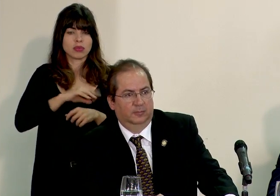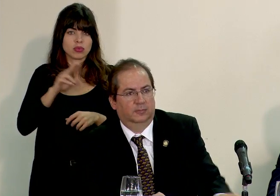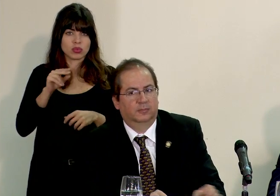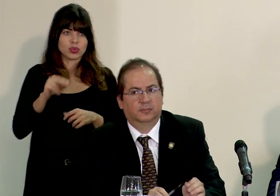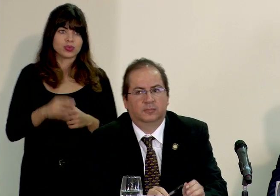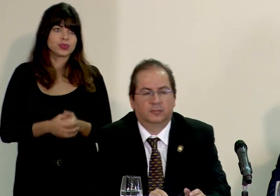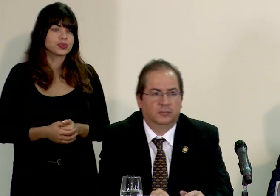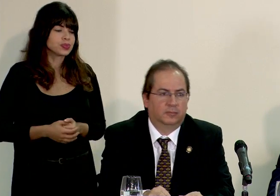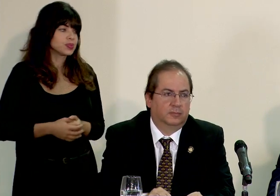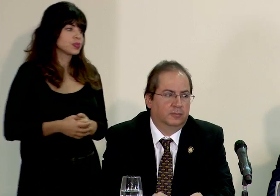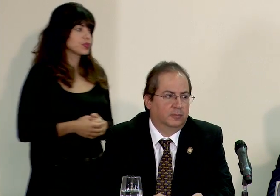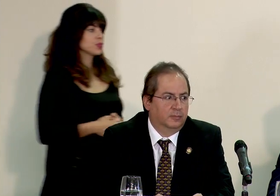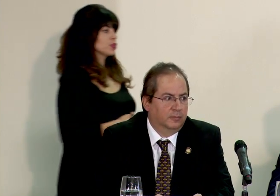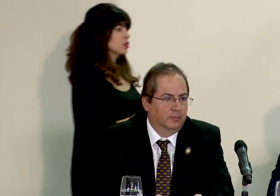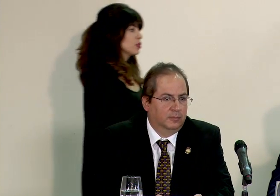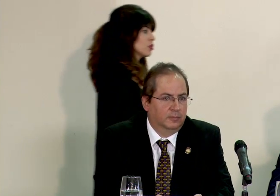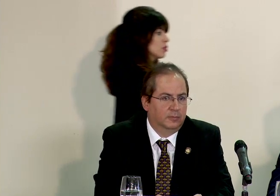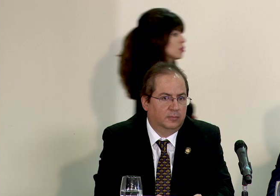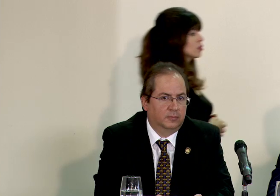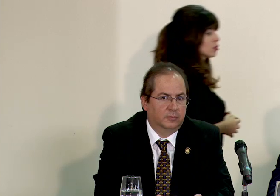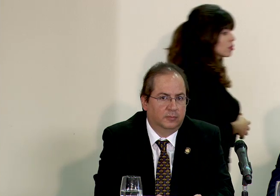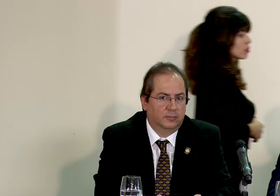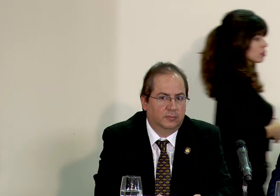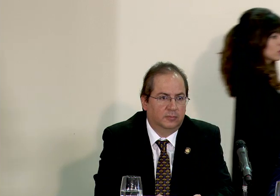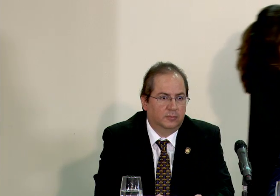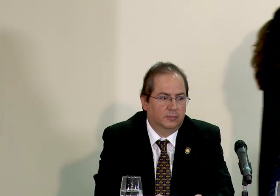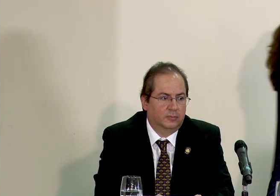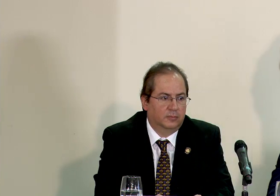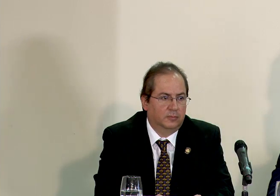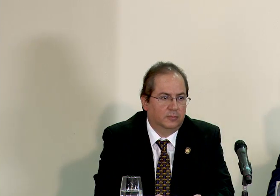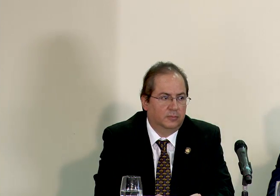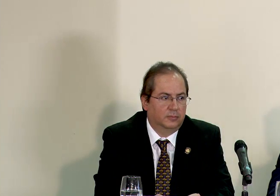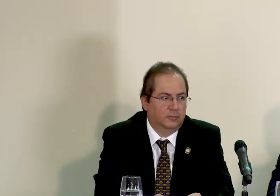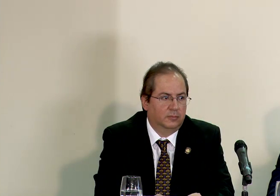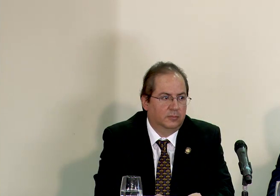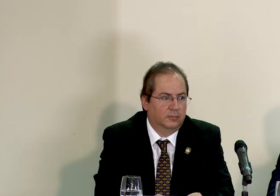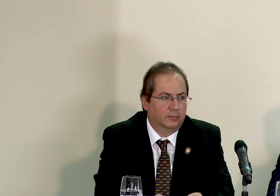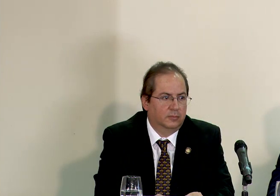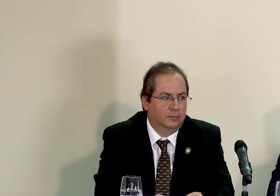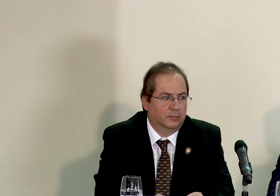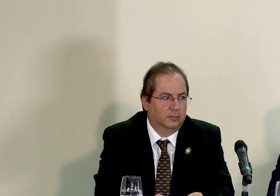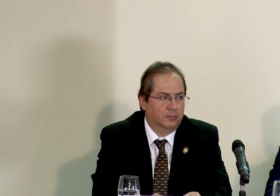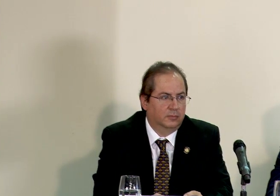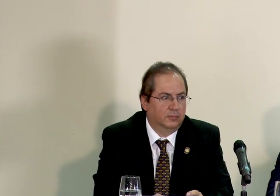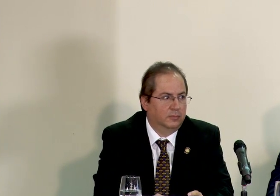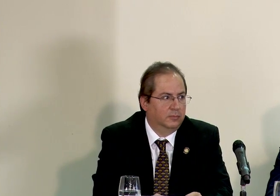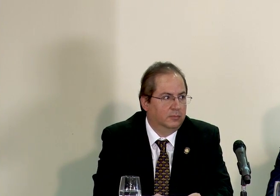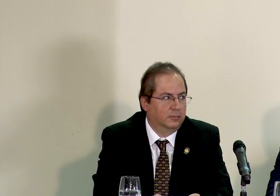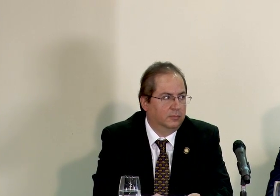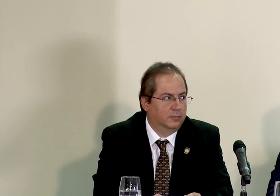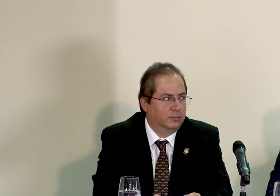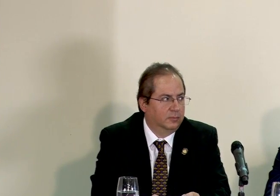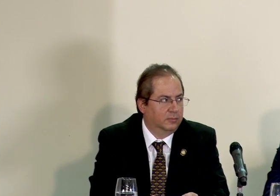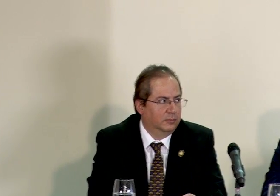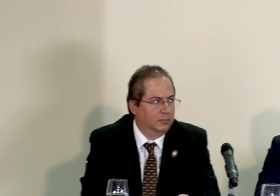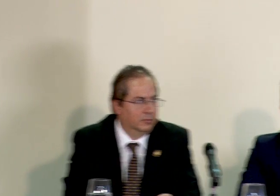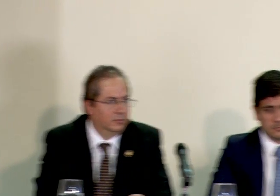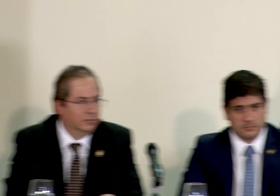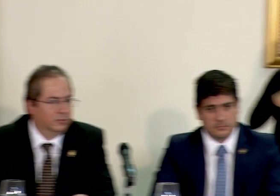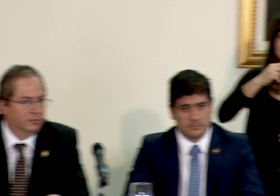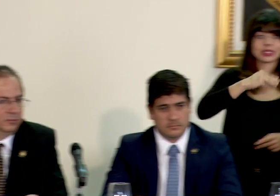Continuamos con las consultas ¿Queda alguna consulta pendiente por parte del ministro de la presidencia? Sí sobre el nombramiento del